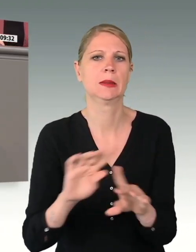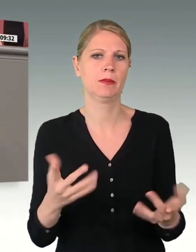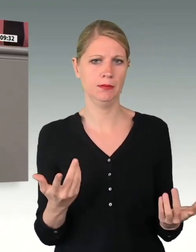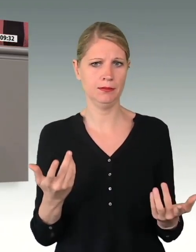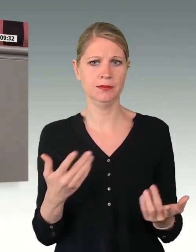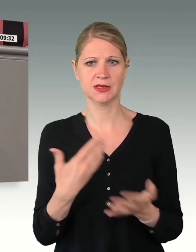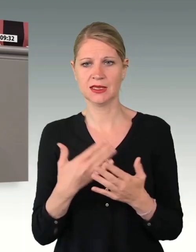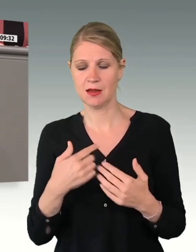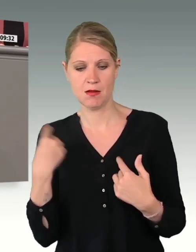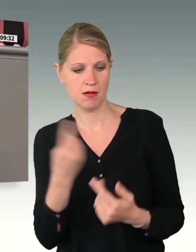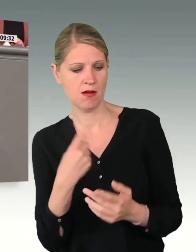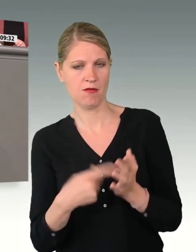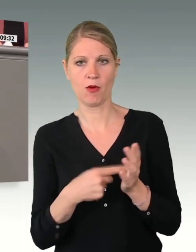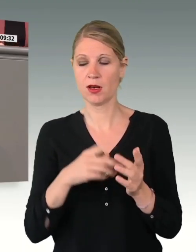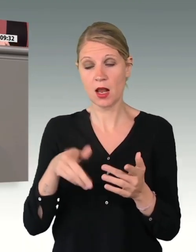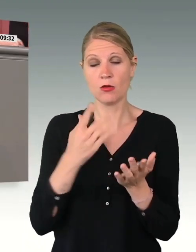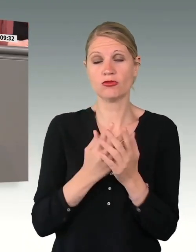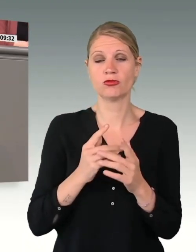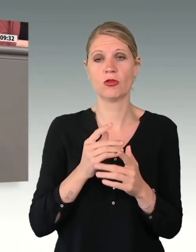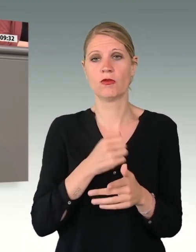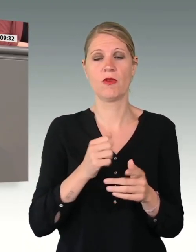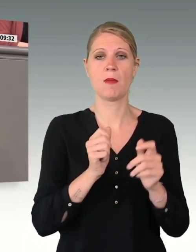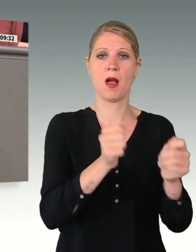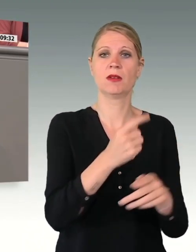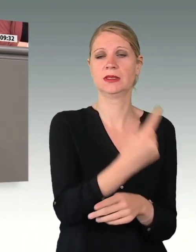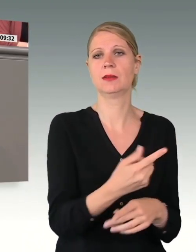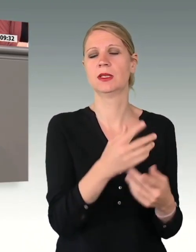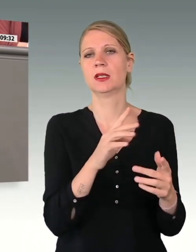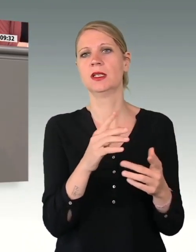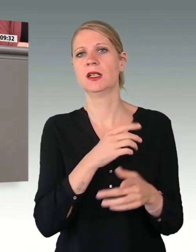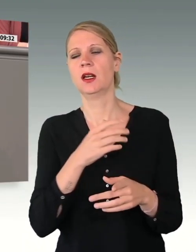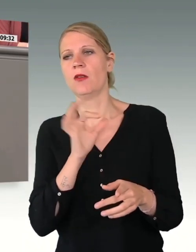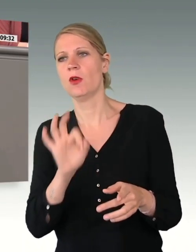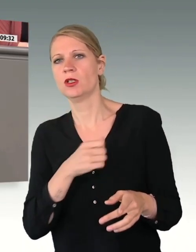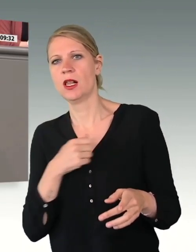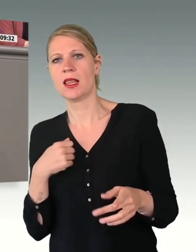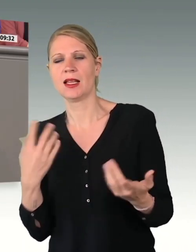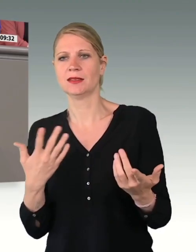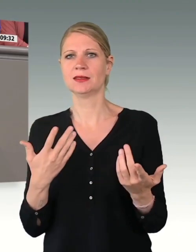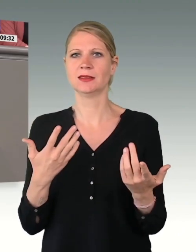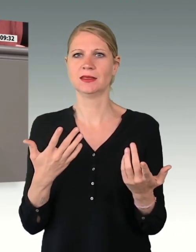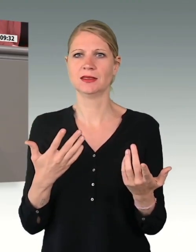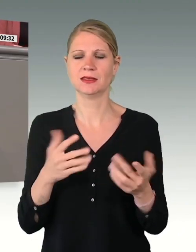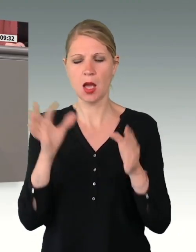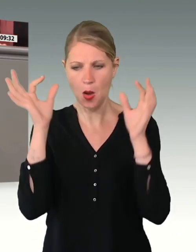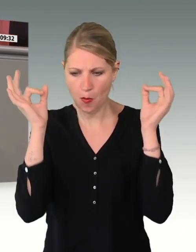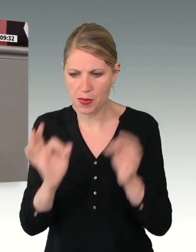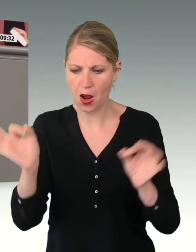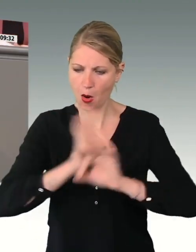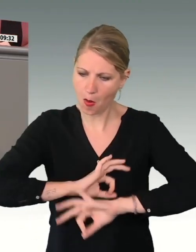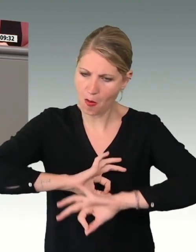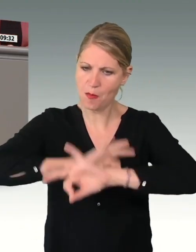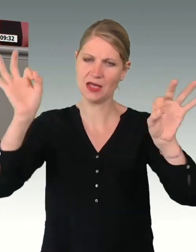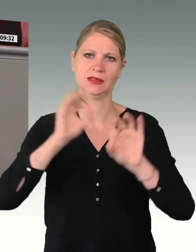fordern, wie die Werbeauftragte, dass den Soldatinnen gerade, aber nicht nur im Einsatz, eben die bestmöglichste Ausrüstung